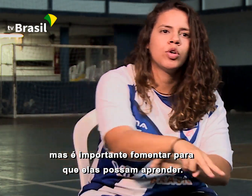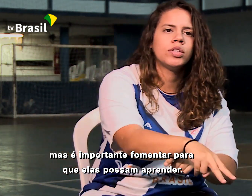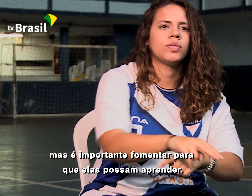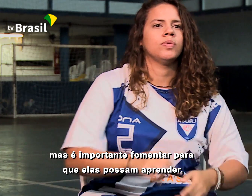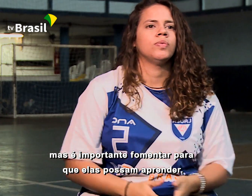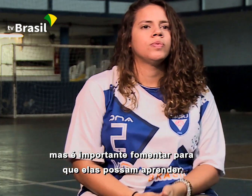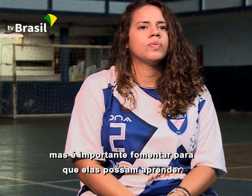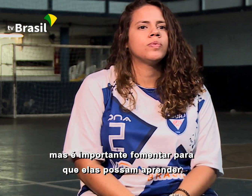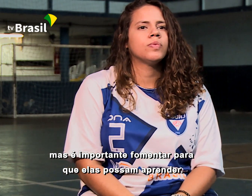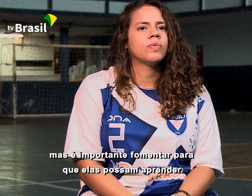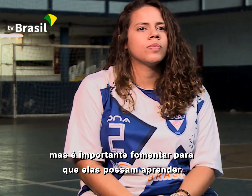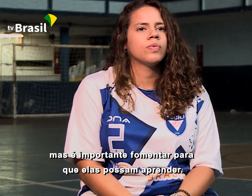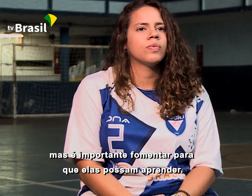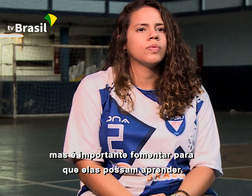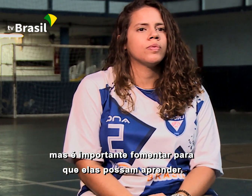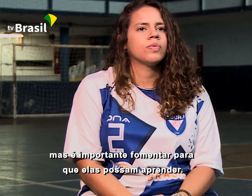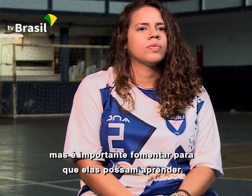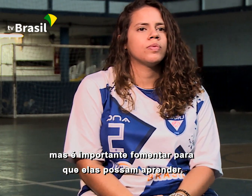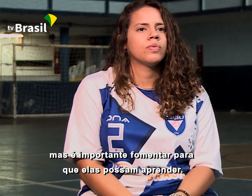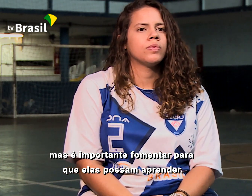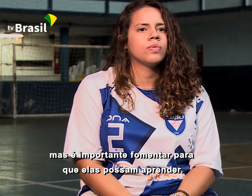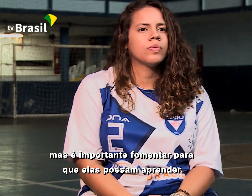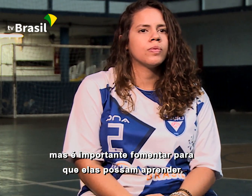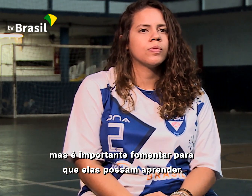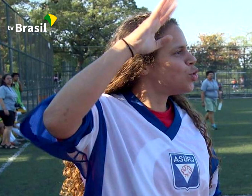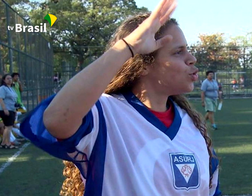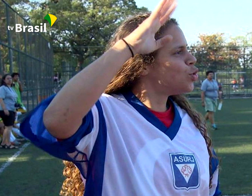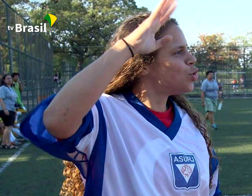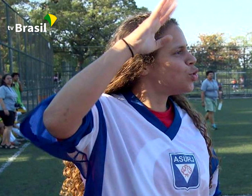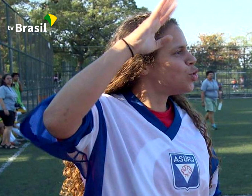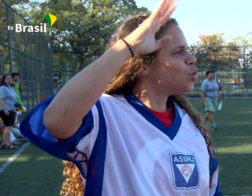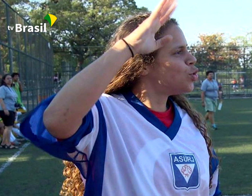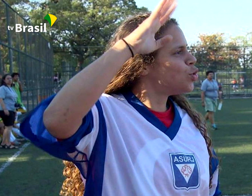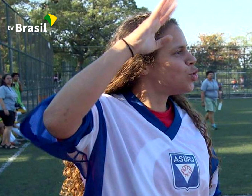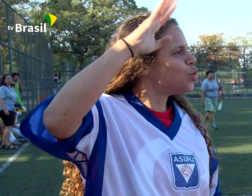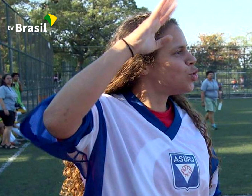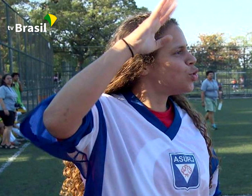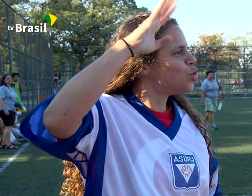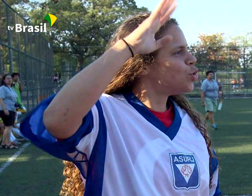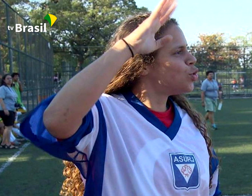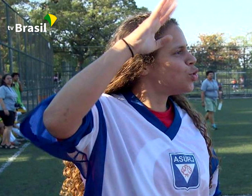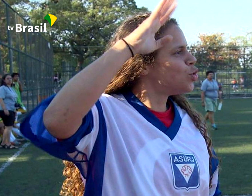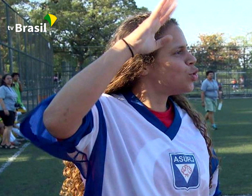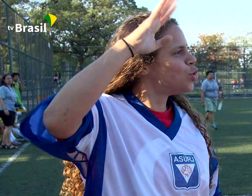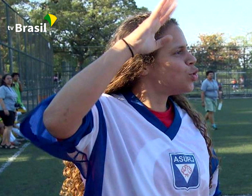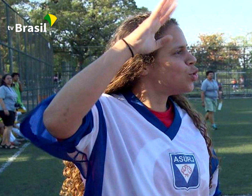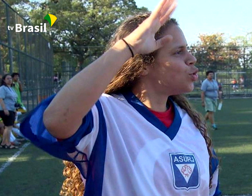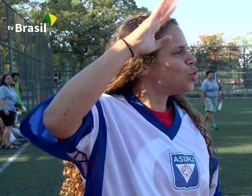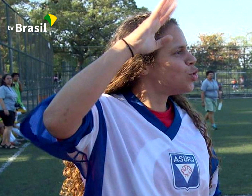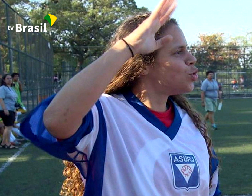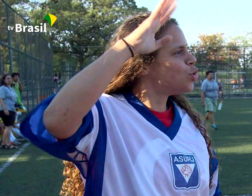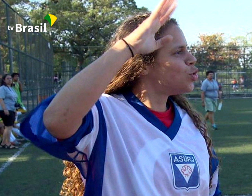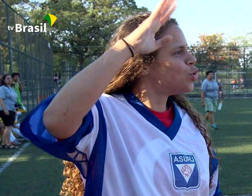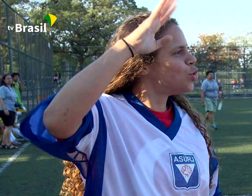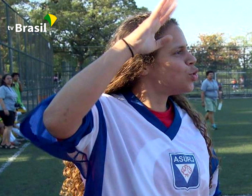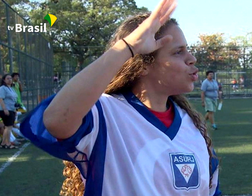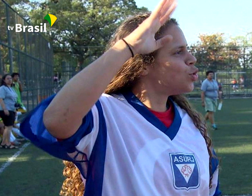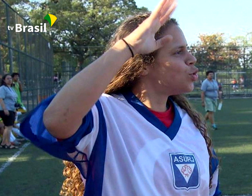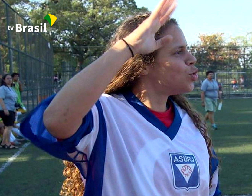é importante fomentar para que elas possam aprender. Foto. Em campo, Mariana com o braço direito flexionado e mão na direção da têmpora em sinal de